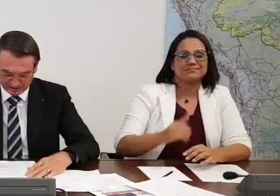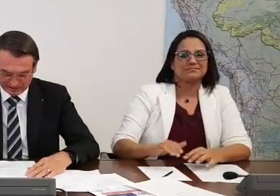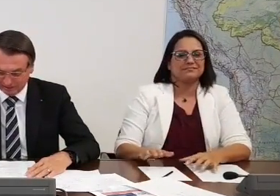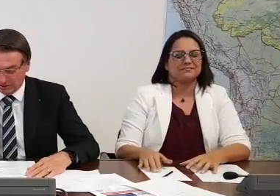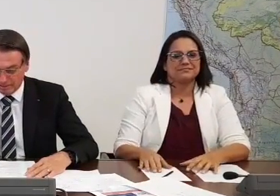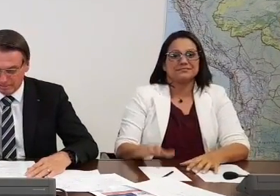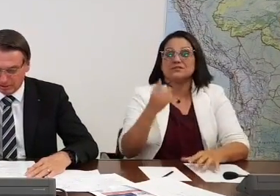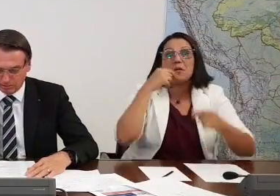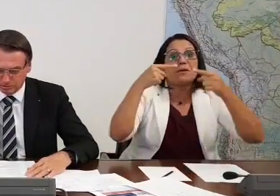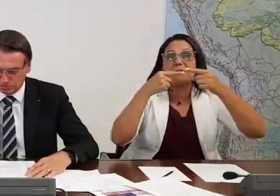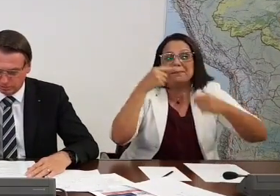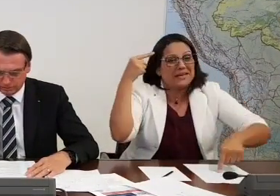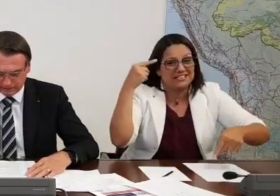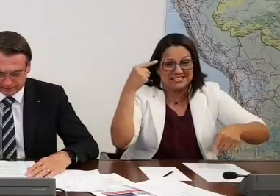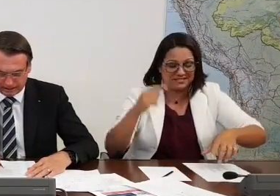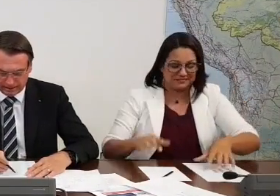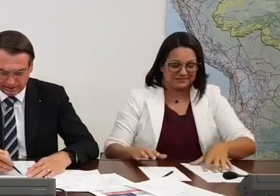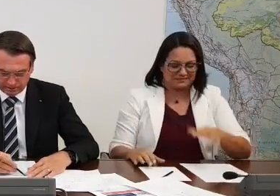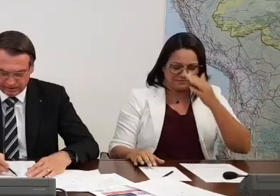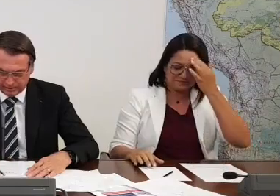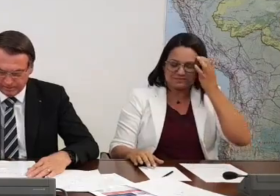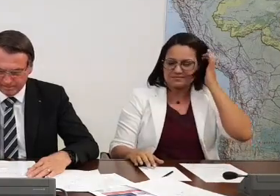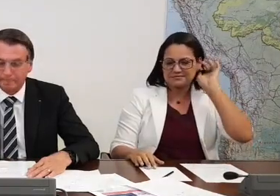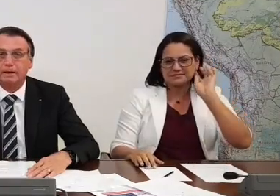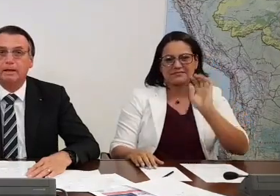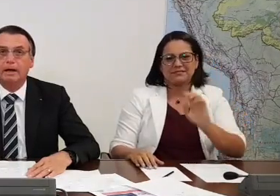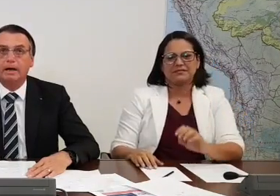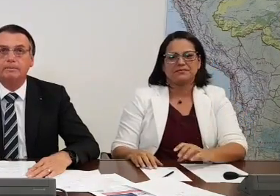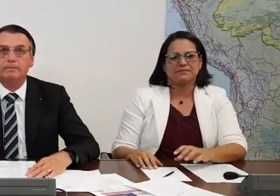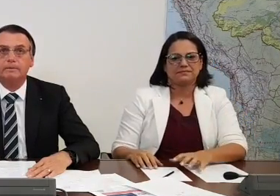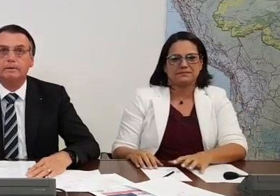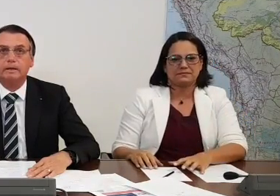Eu não sei onde eu estava. Mercosul, tal, tal, resolveu...